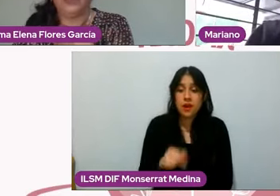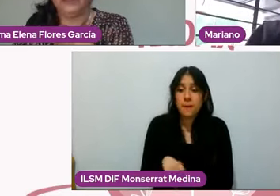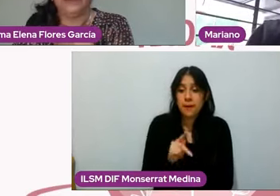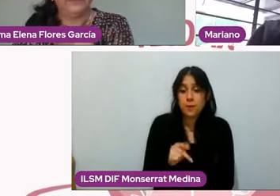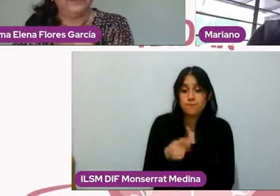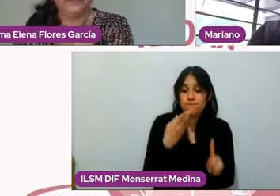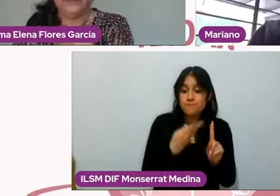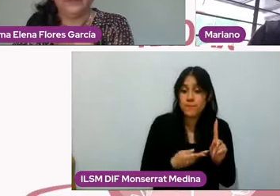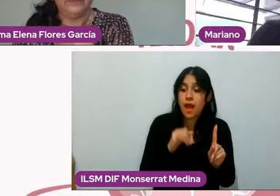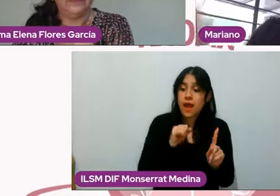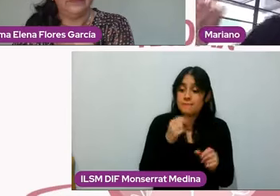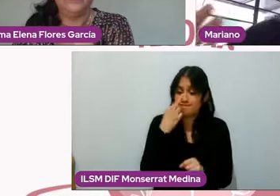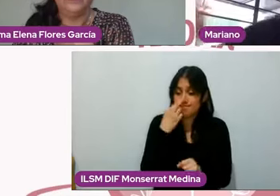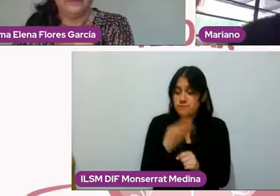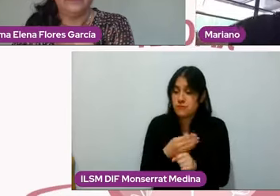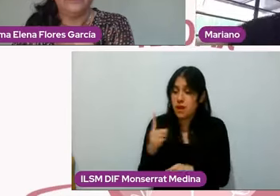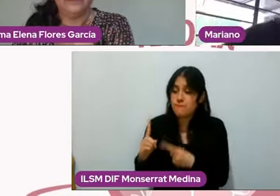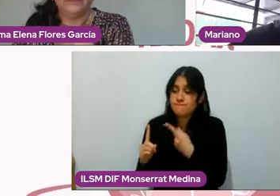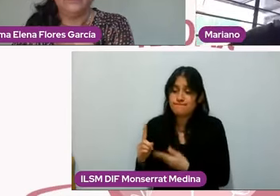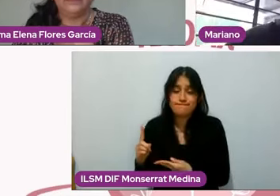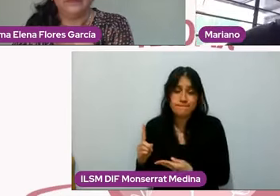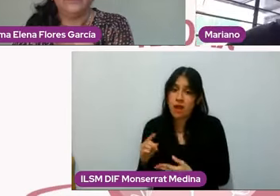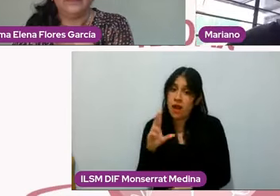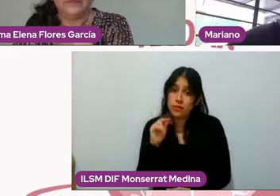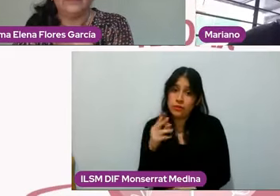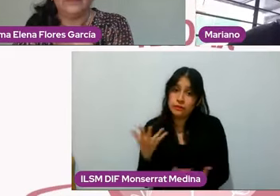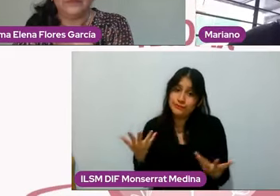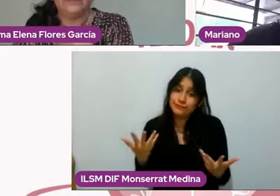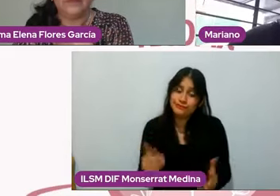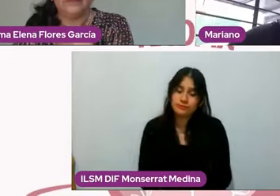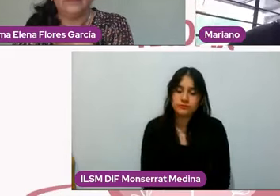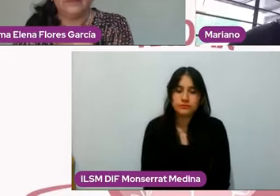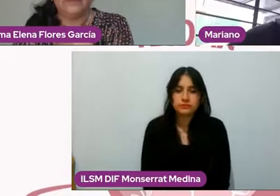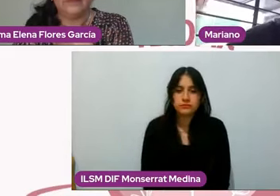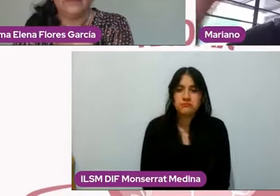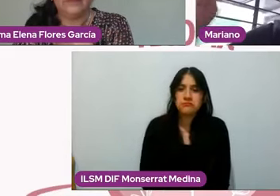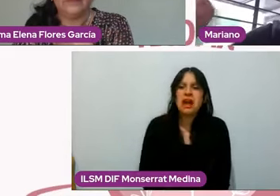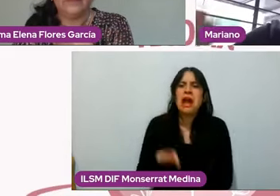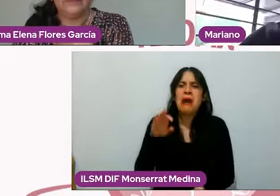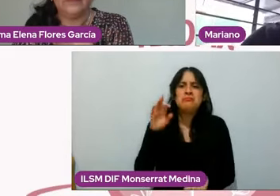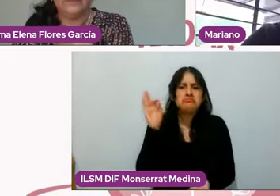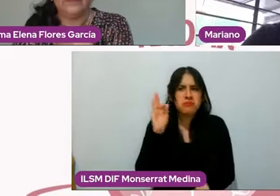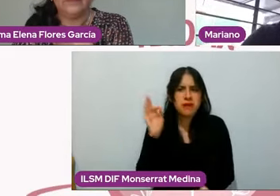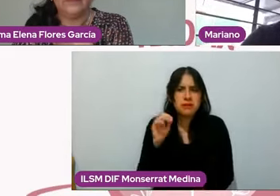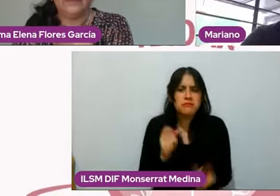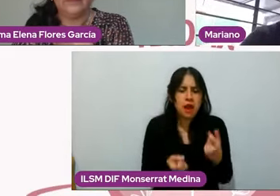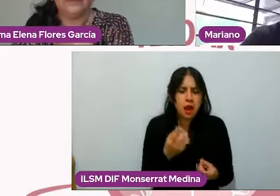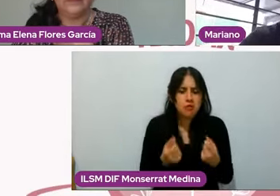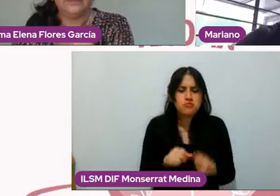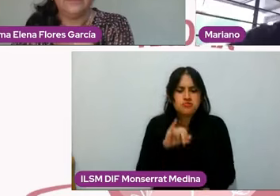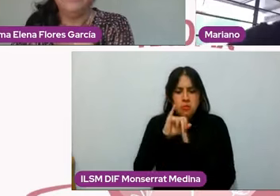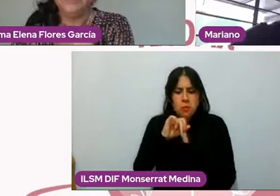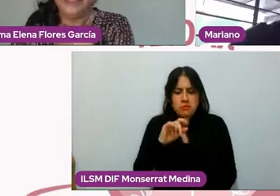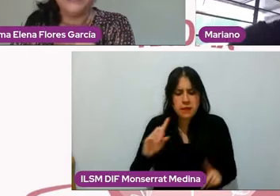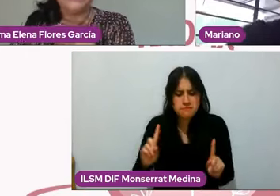sí puede haber problemas graves. También habrá casos donde funcione, pero dudo mucho que sean los más.